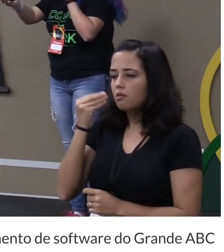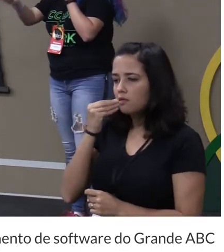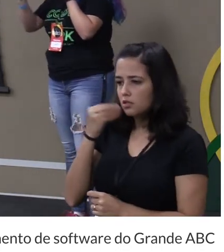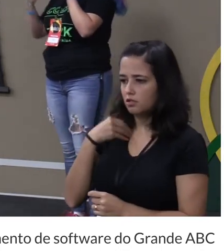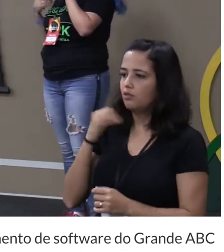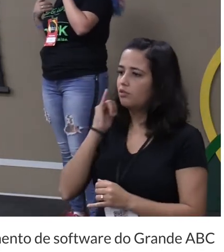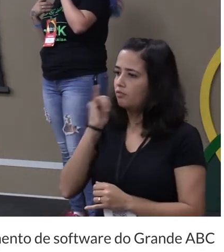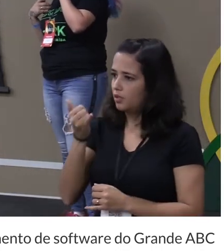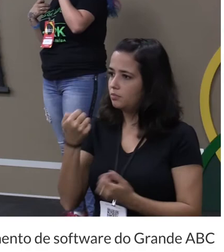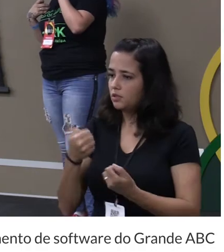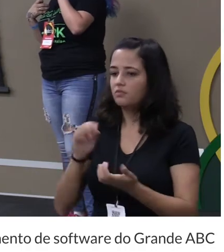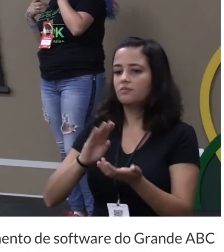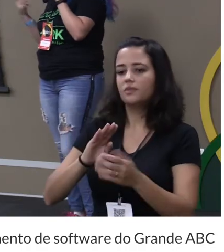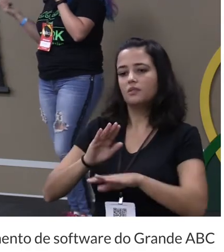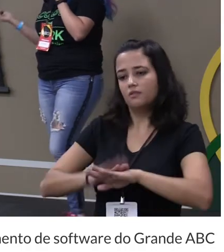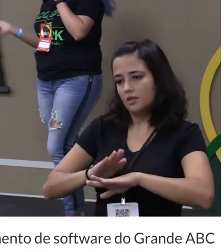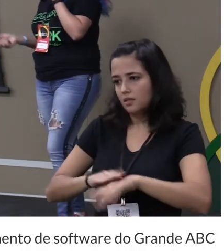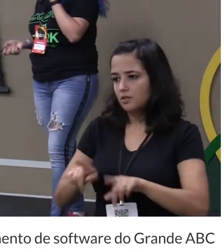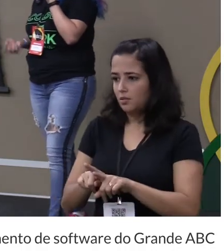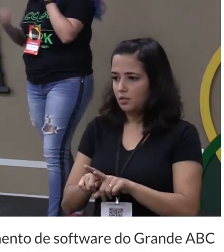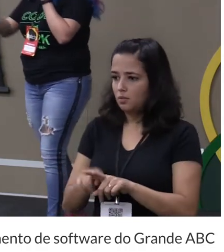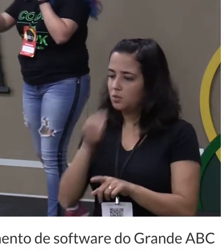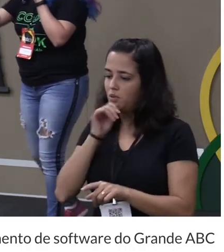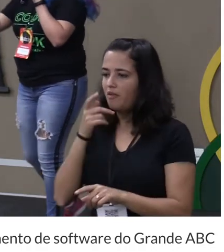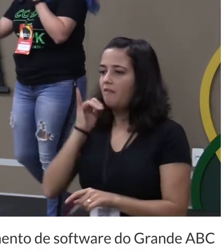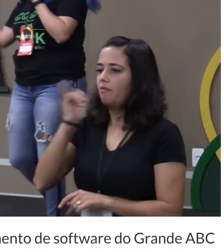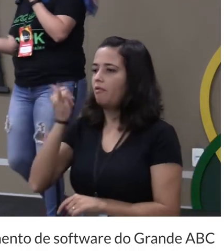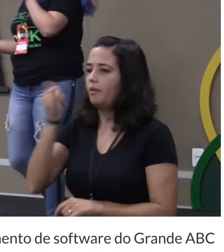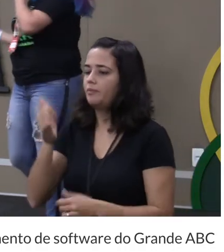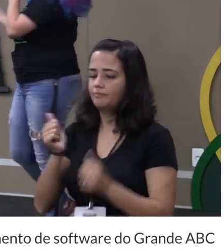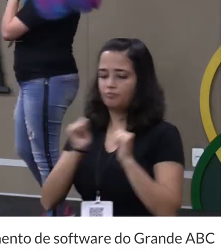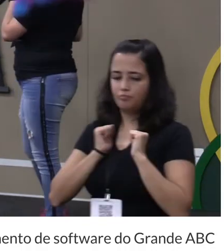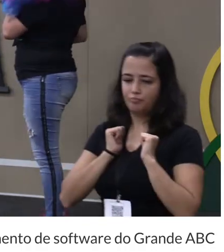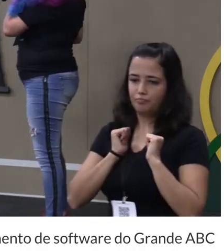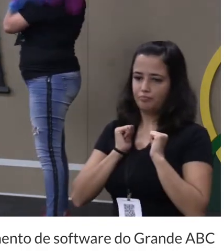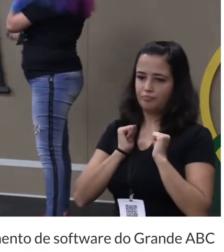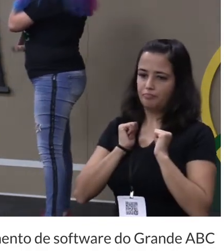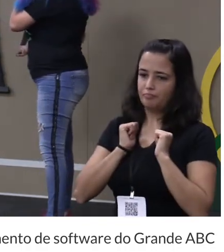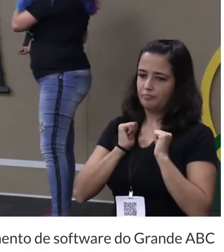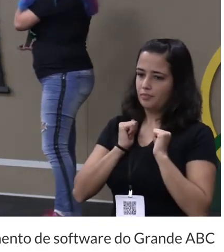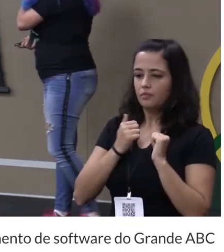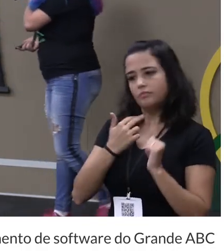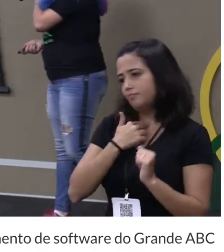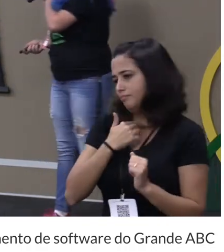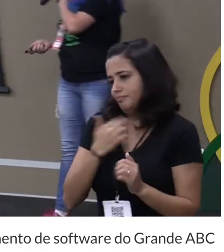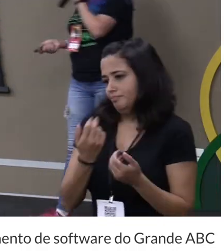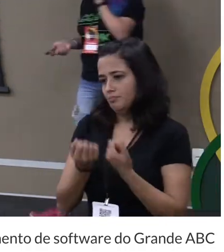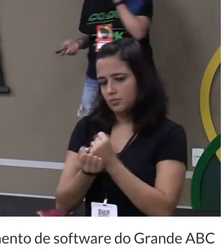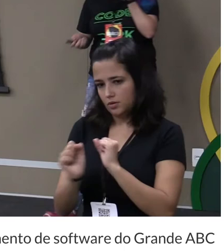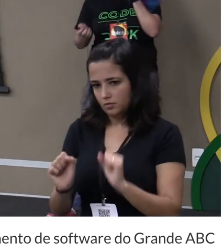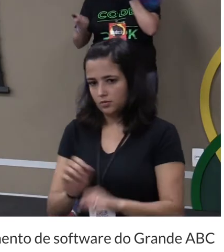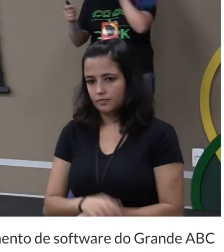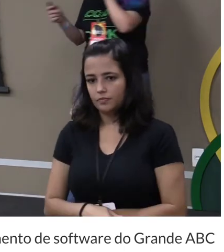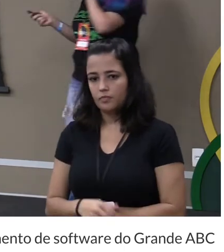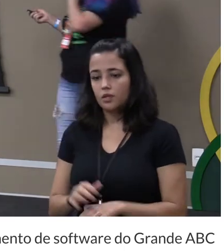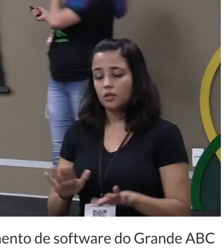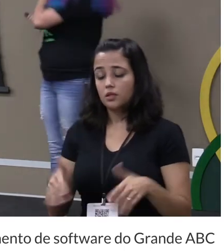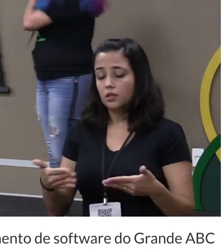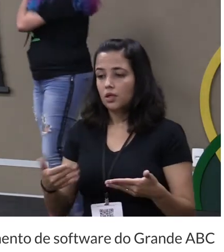tô falando então eu tenho que fazer não sou aquelas pessoas que fala fala e não faz então é isso